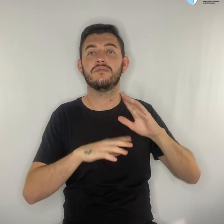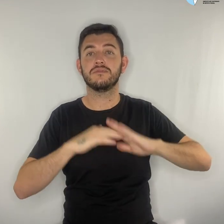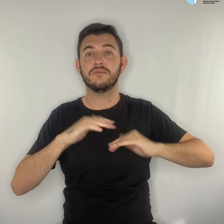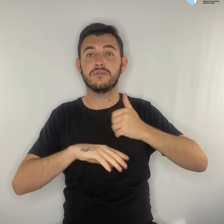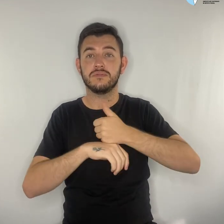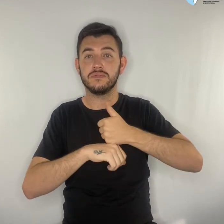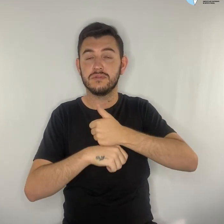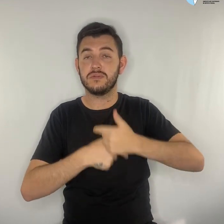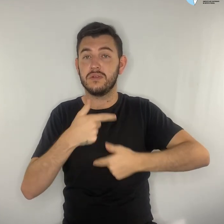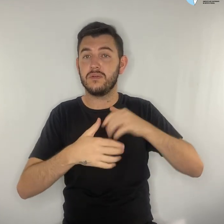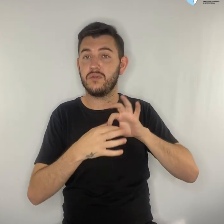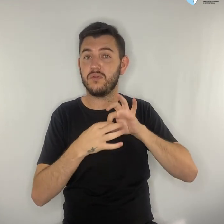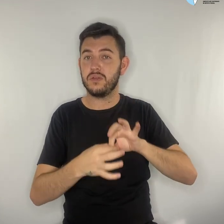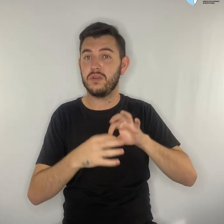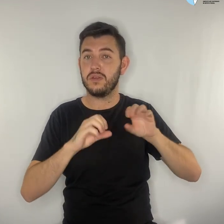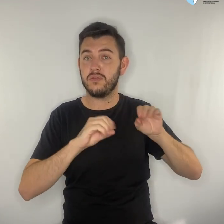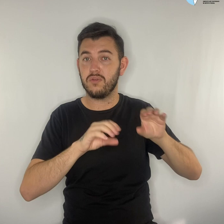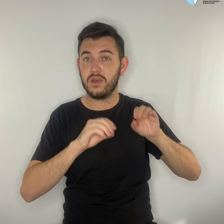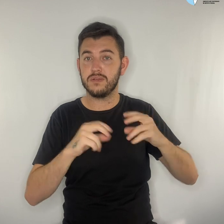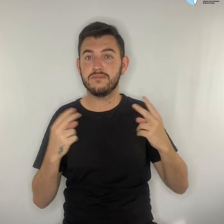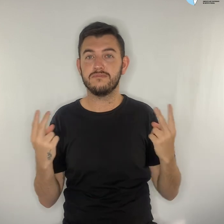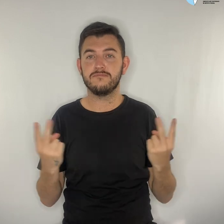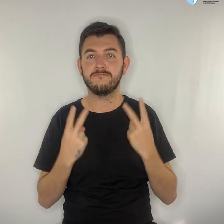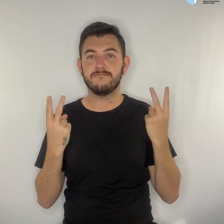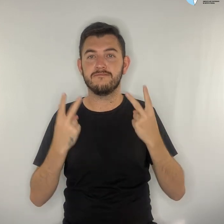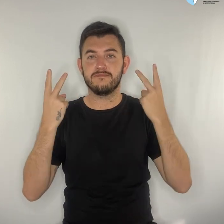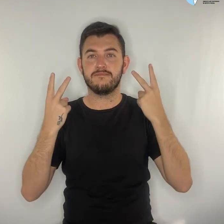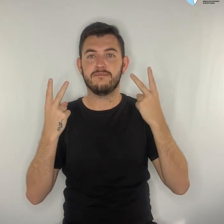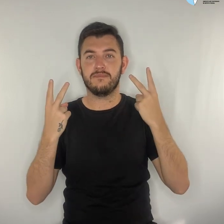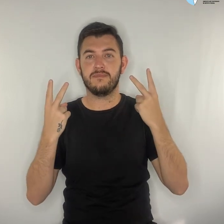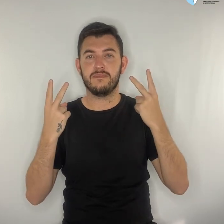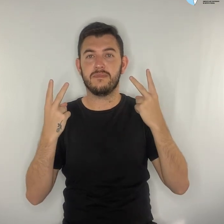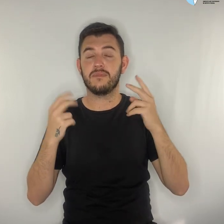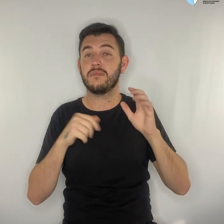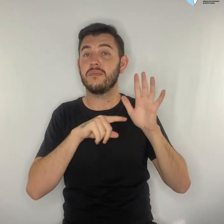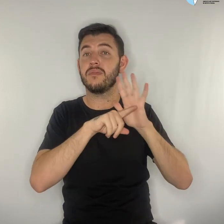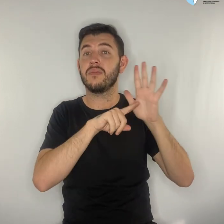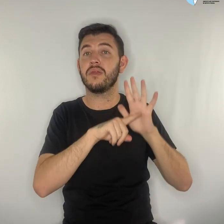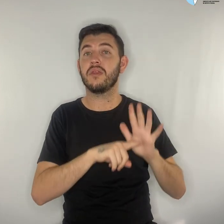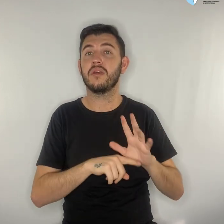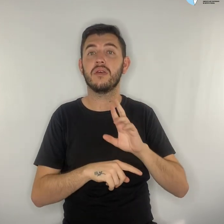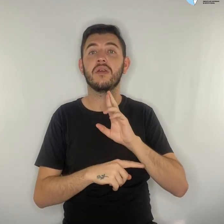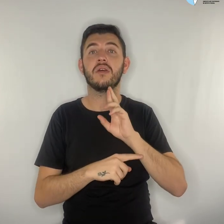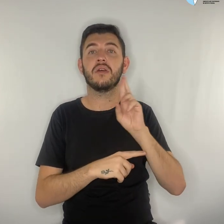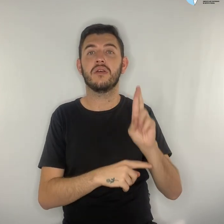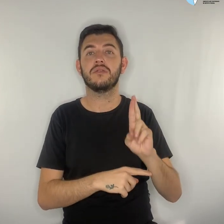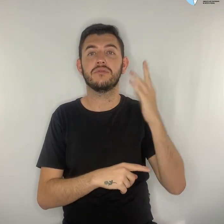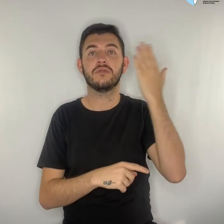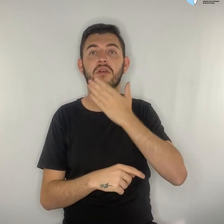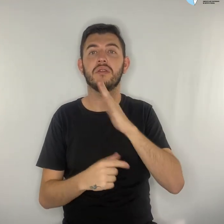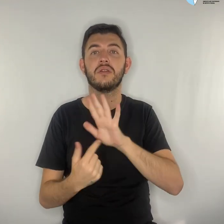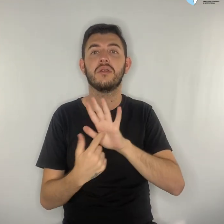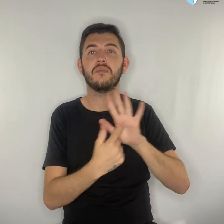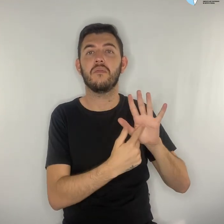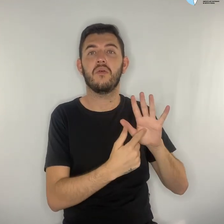da educação. Os resultados da pesquisa demonstram que no estado de São Paulo